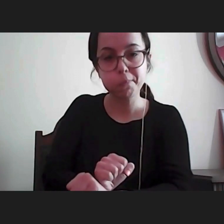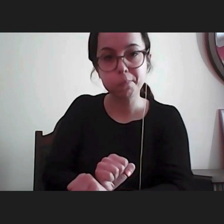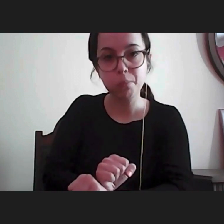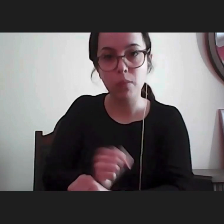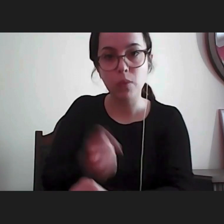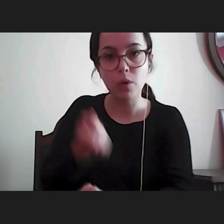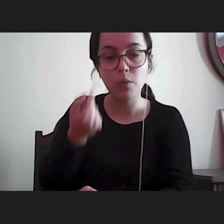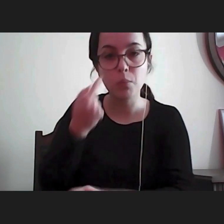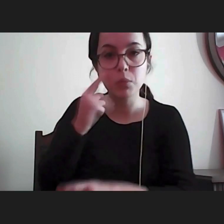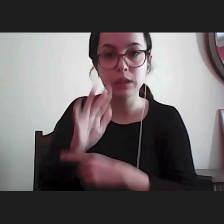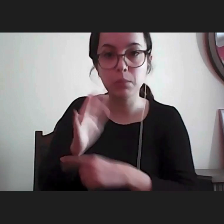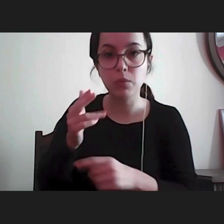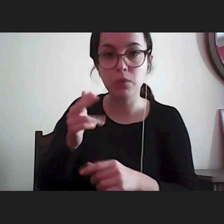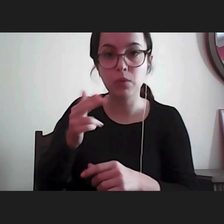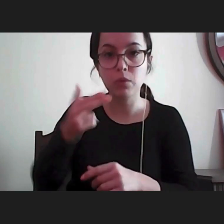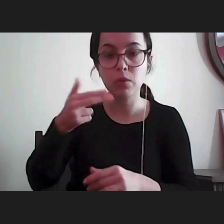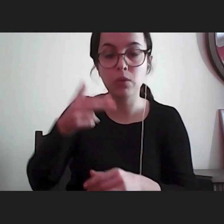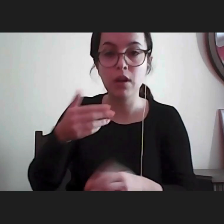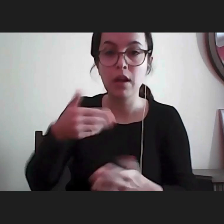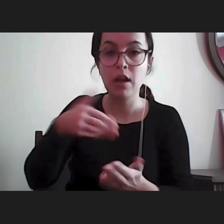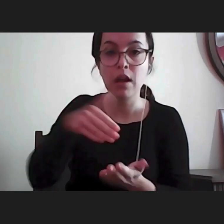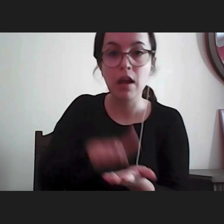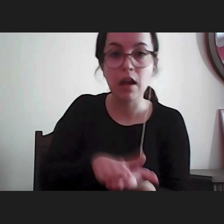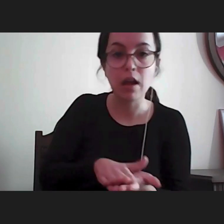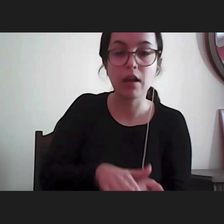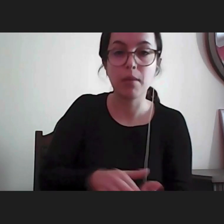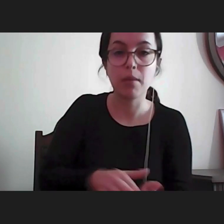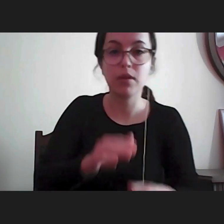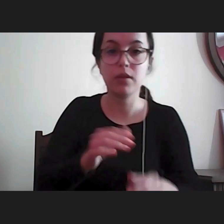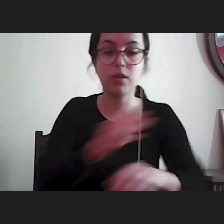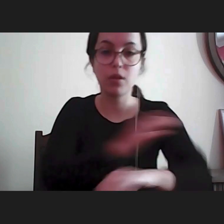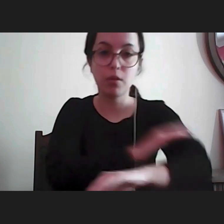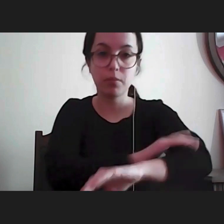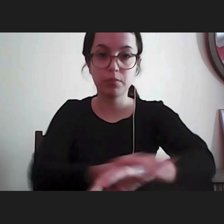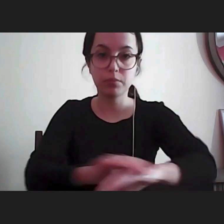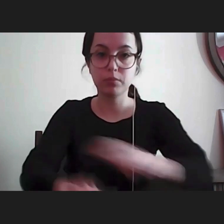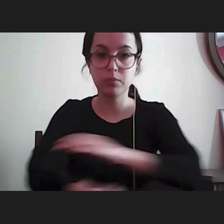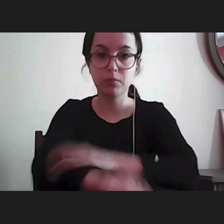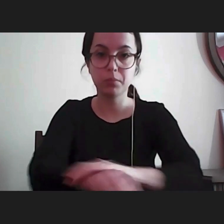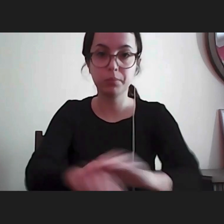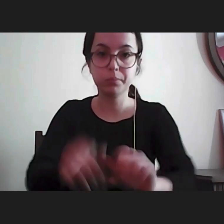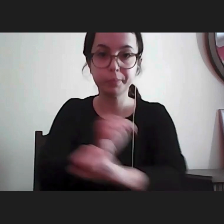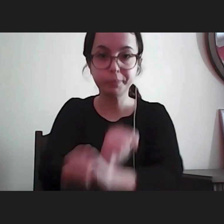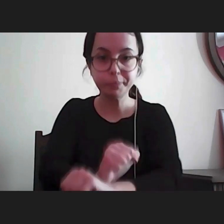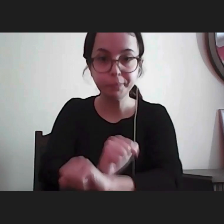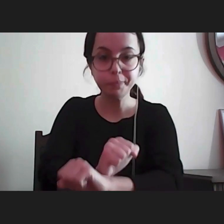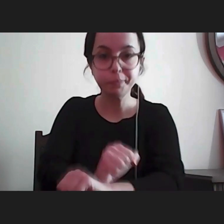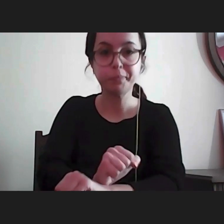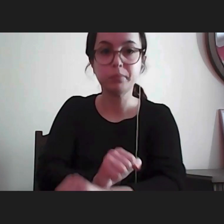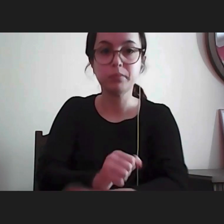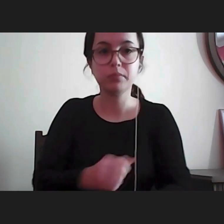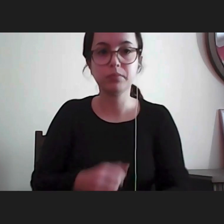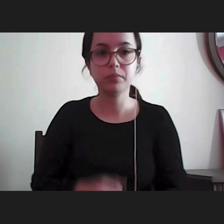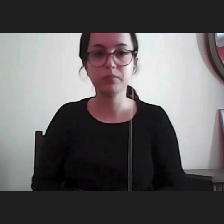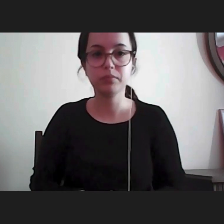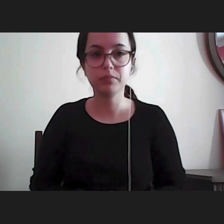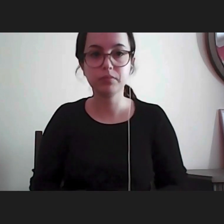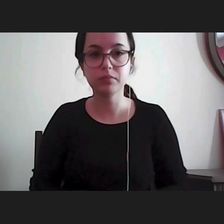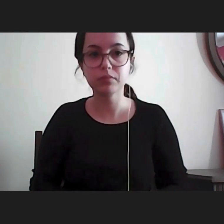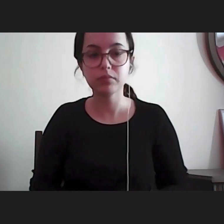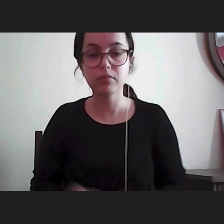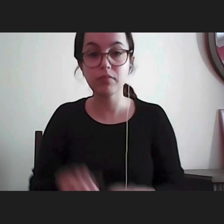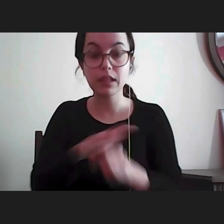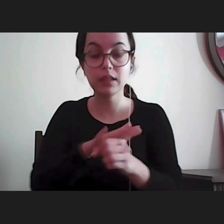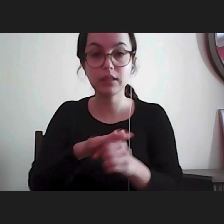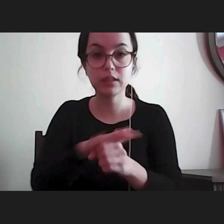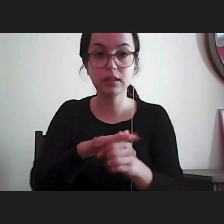na cama do hospital com os membros superiores normalmente com os membros superiores imobilizados ora bem na situação